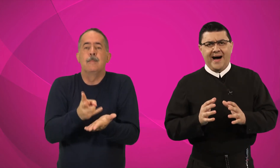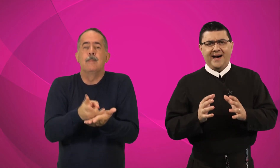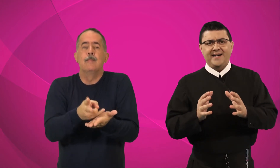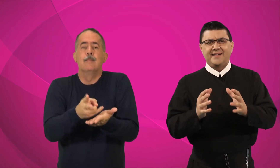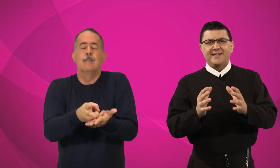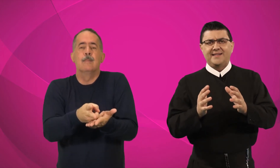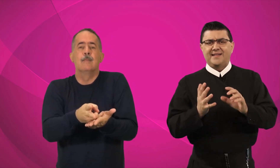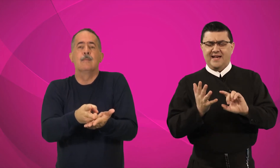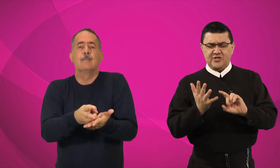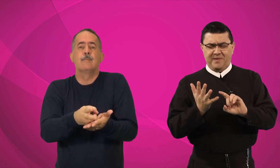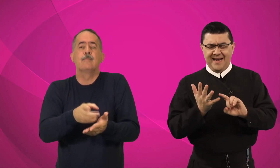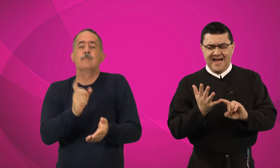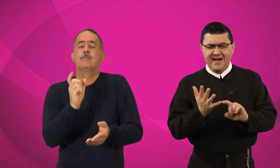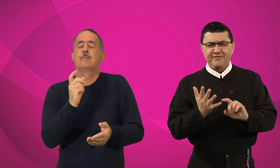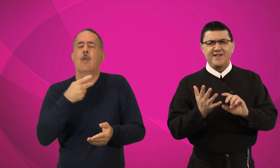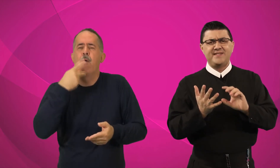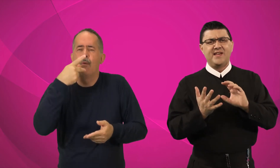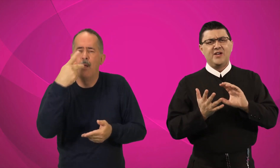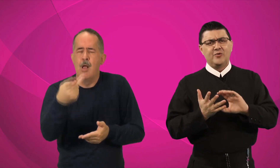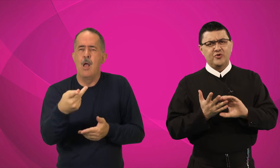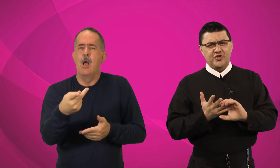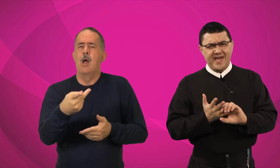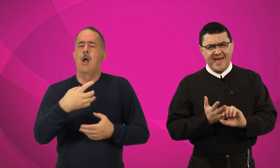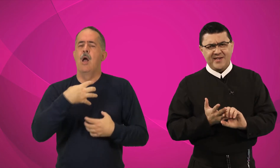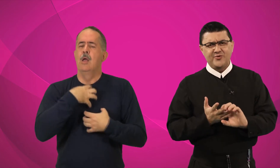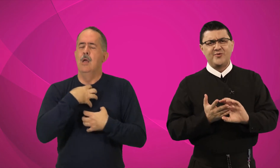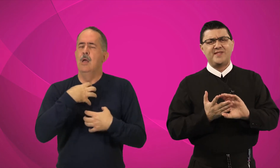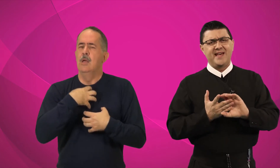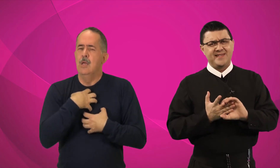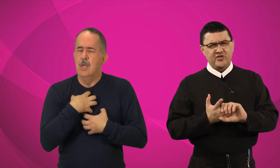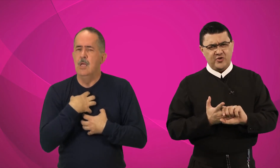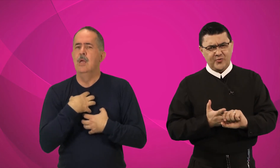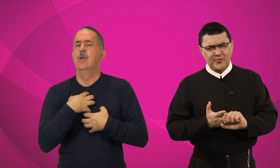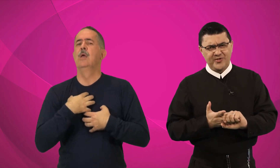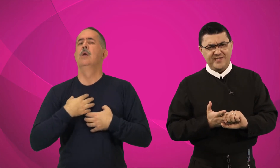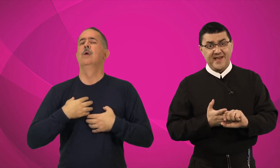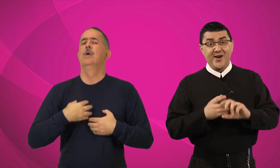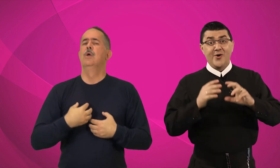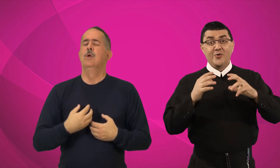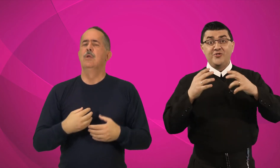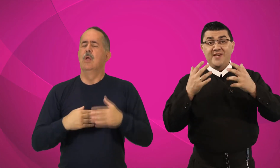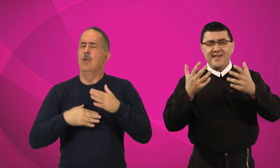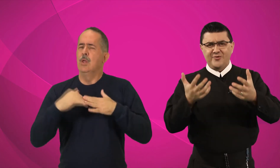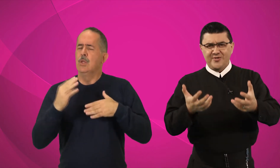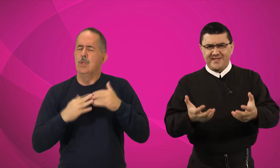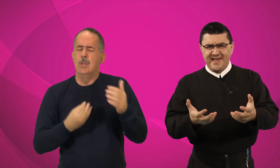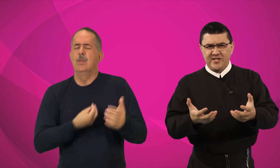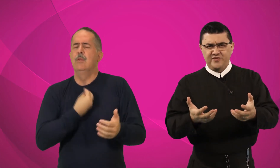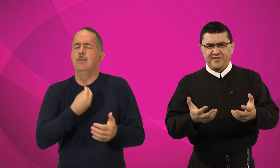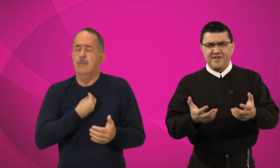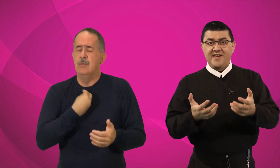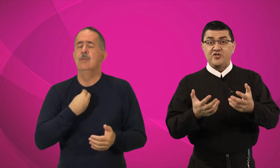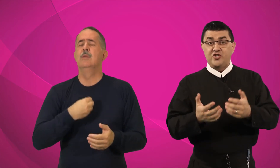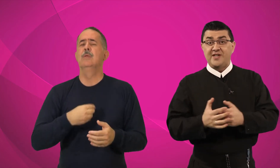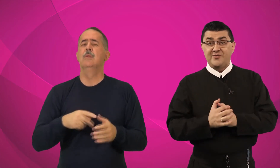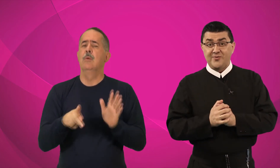As palavras, os gestos, as atitudes, o jeito de ser e de viver de Jesus